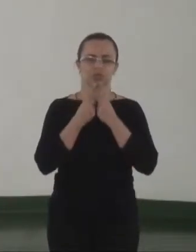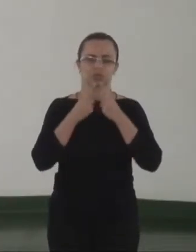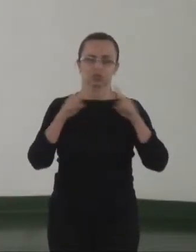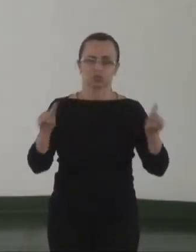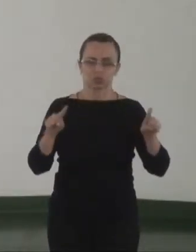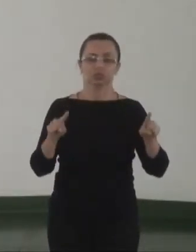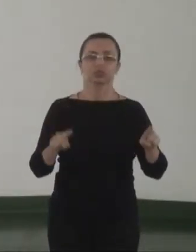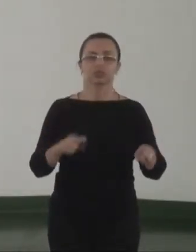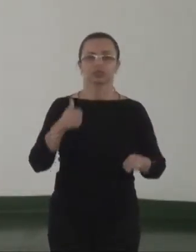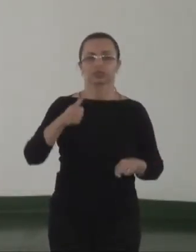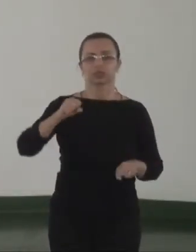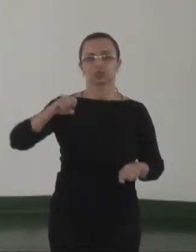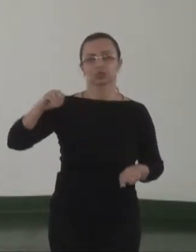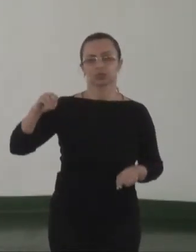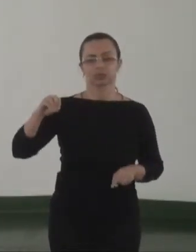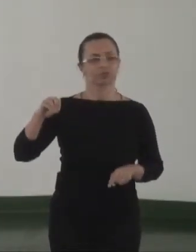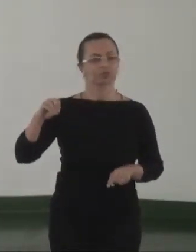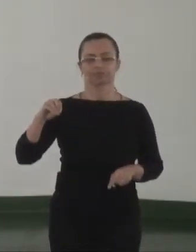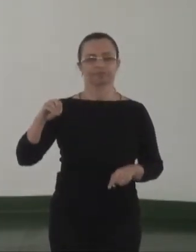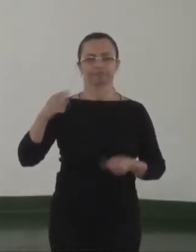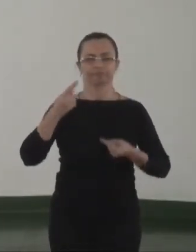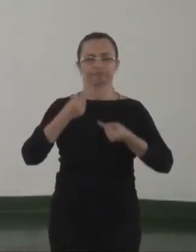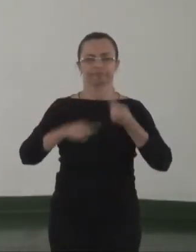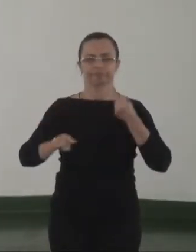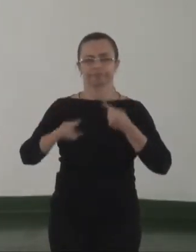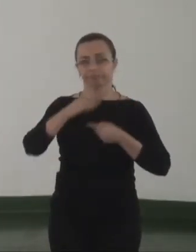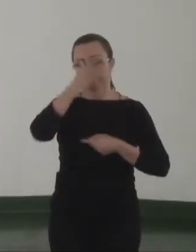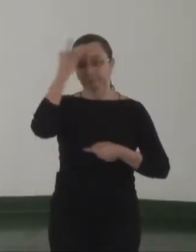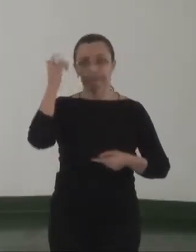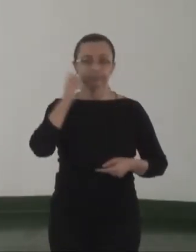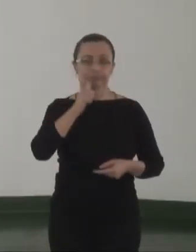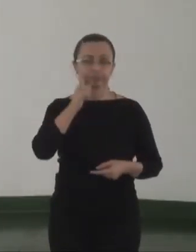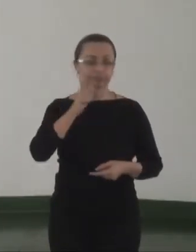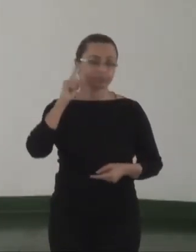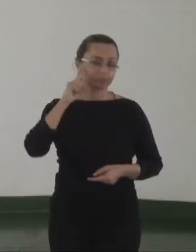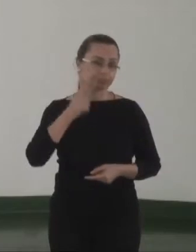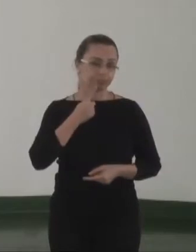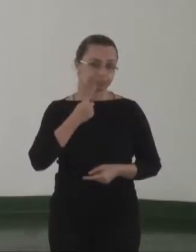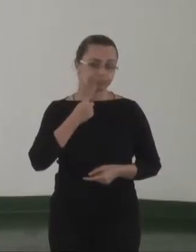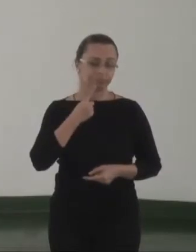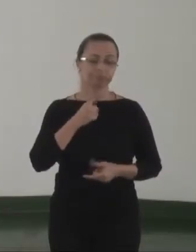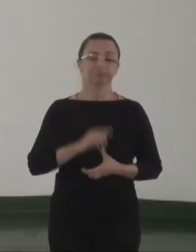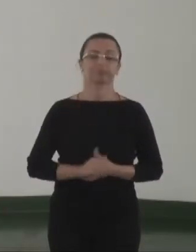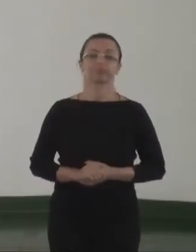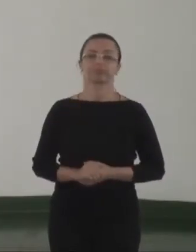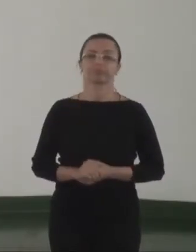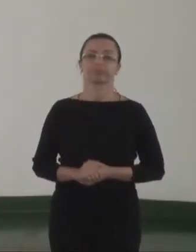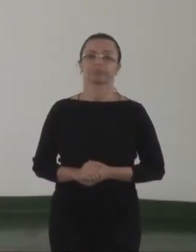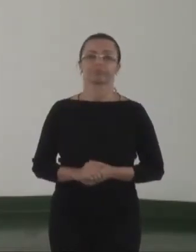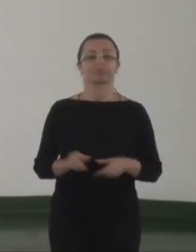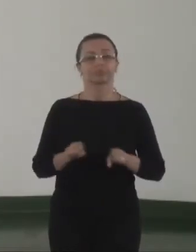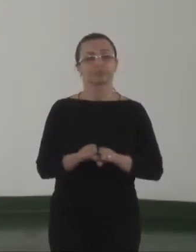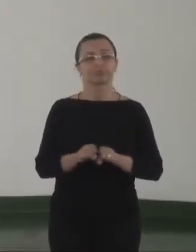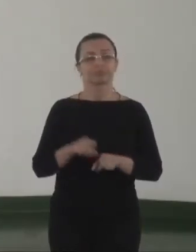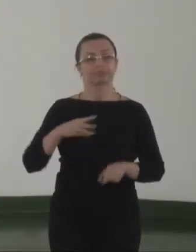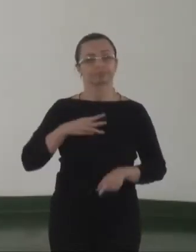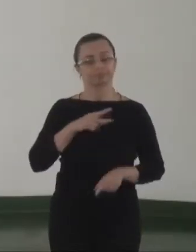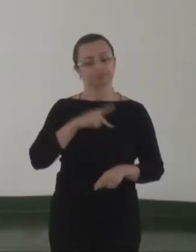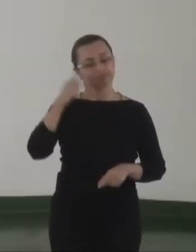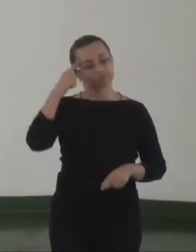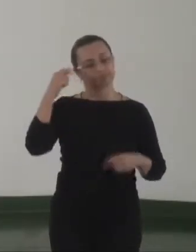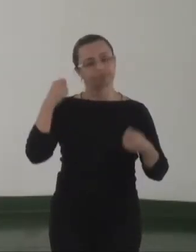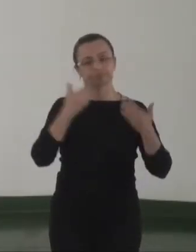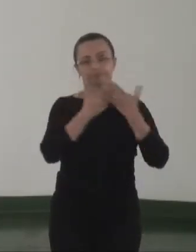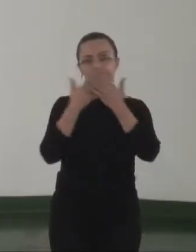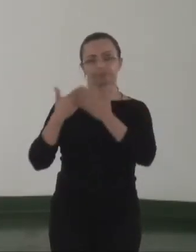O 180 não é apropriado para mulher deficiente auditiva. Então o Ministério Público vai ter que